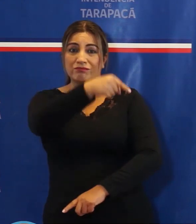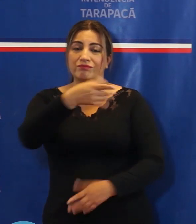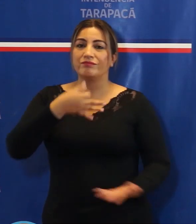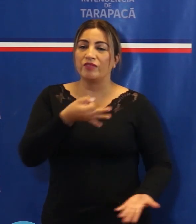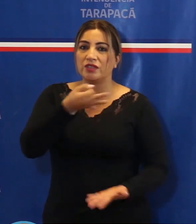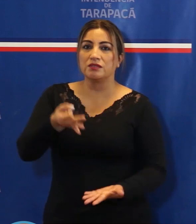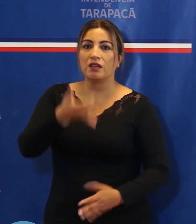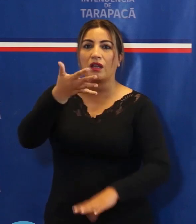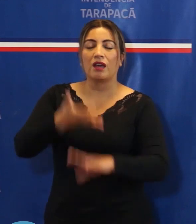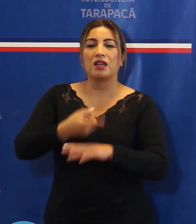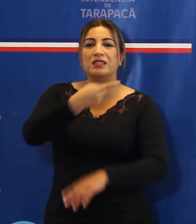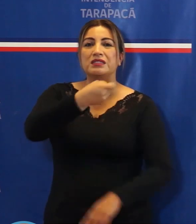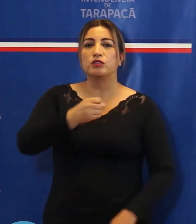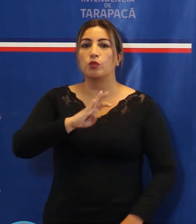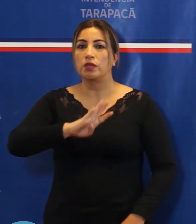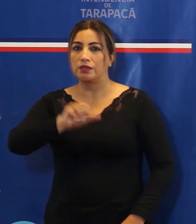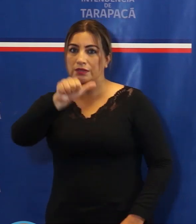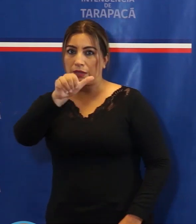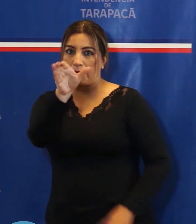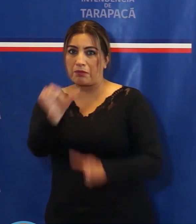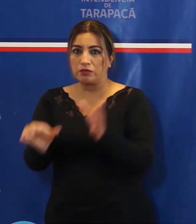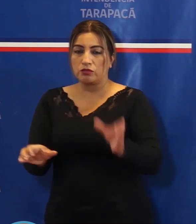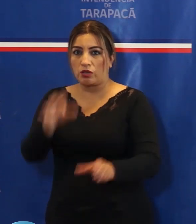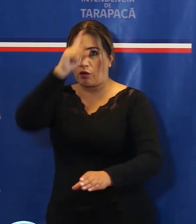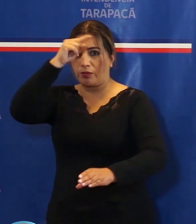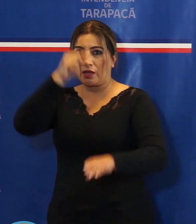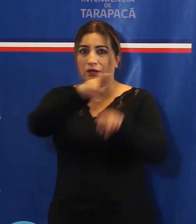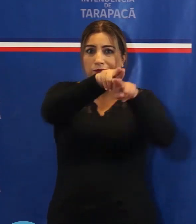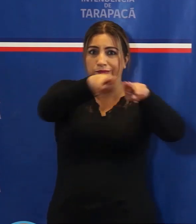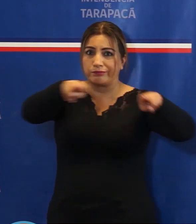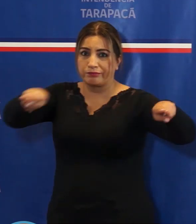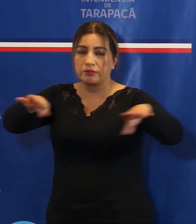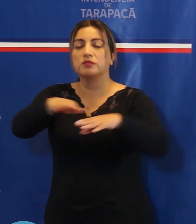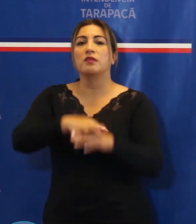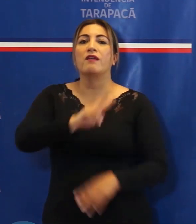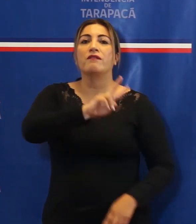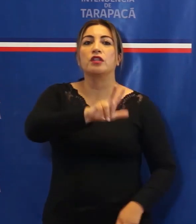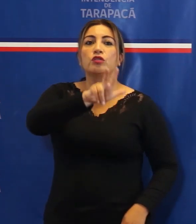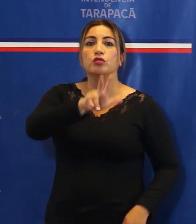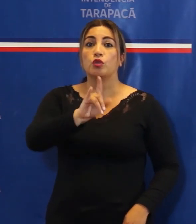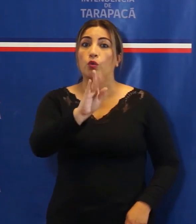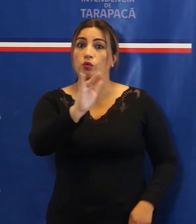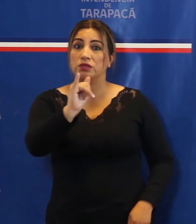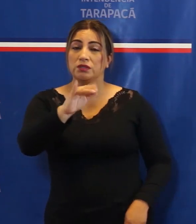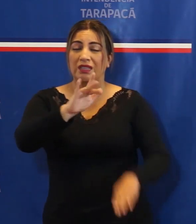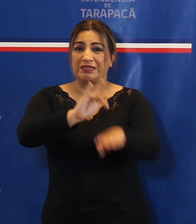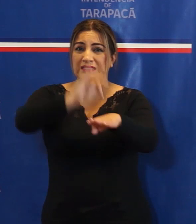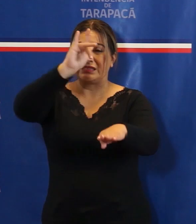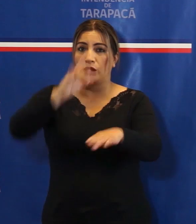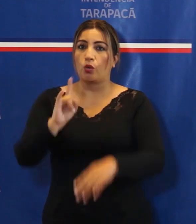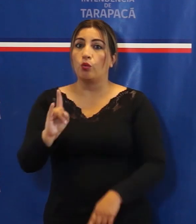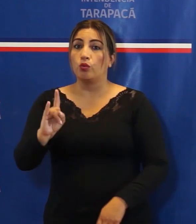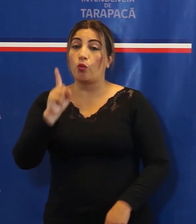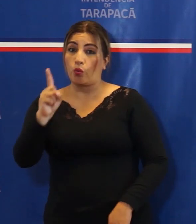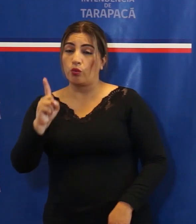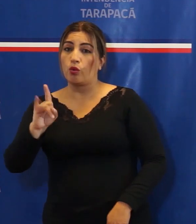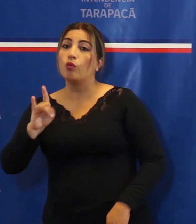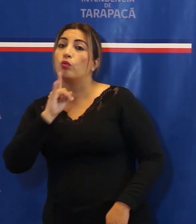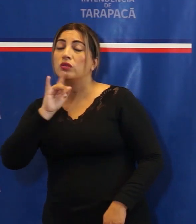minuto tenemos 146 personas hospitalizadas, de los cuales 28 están en UCI, uno están UTI,